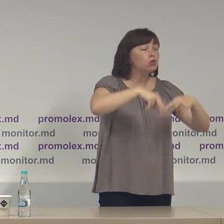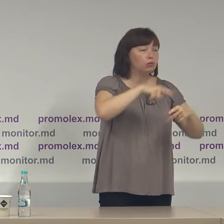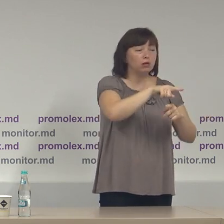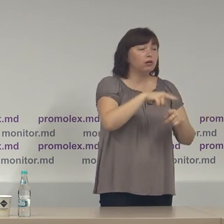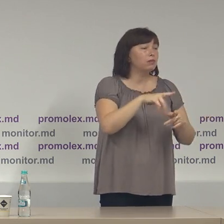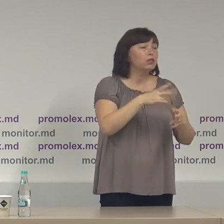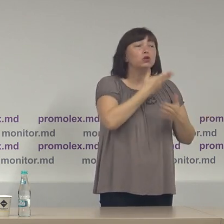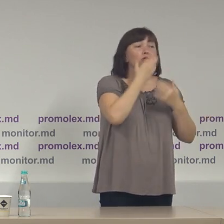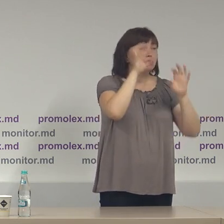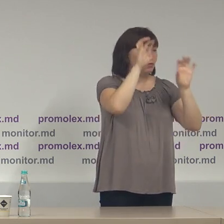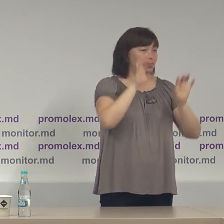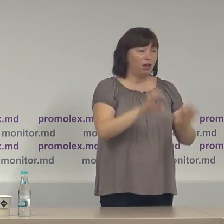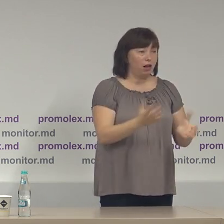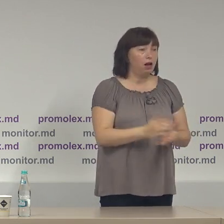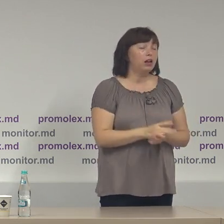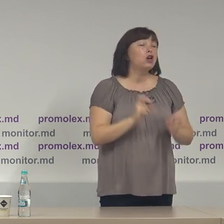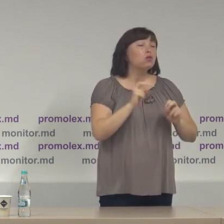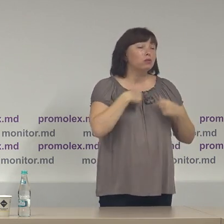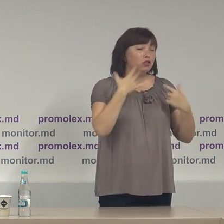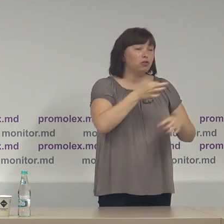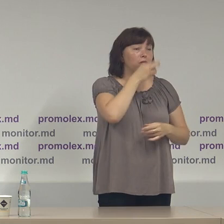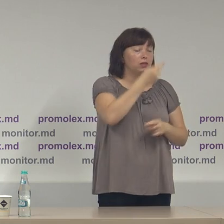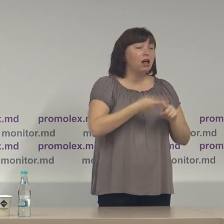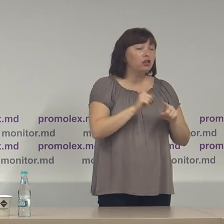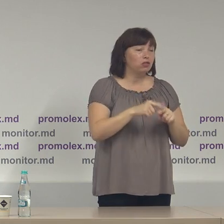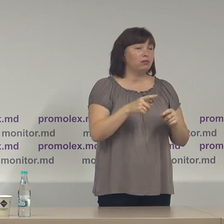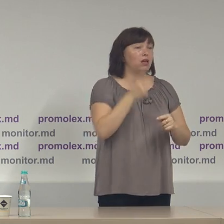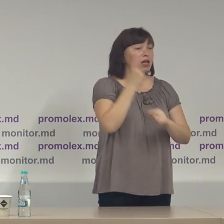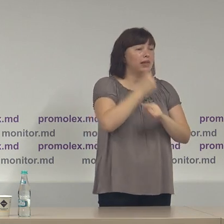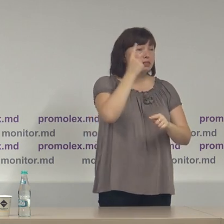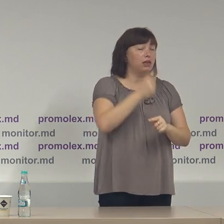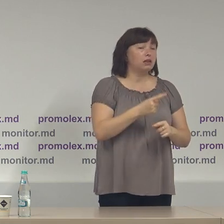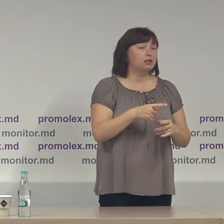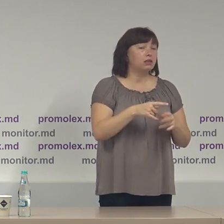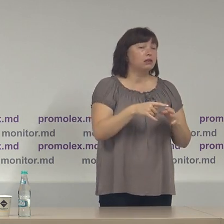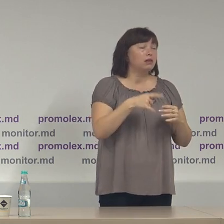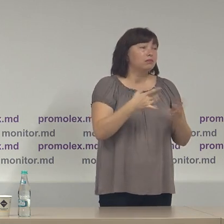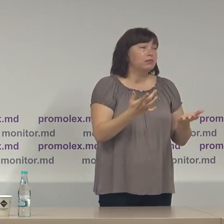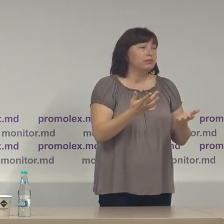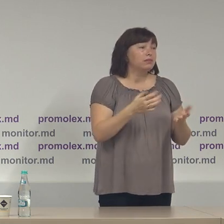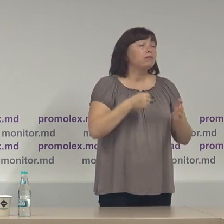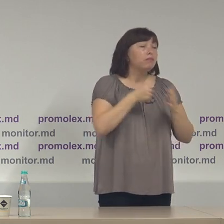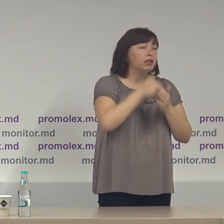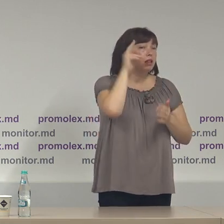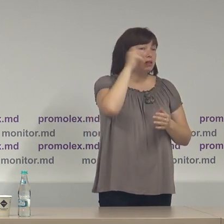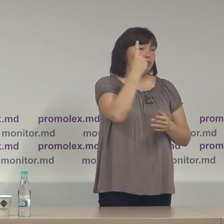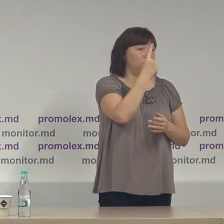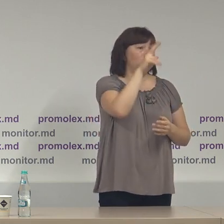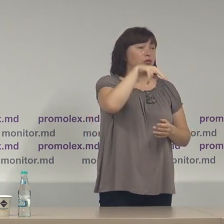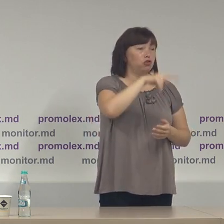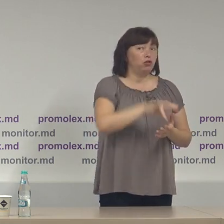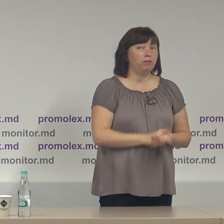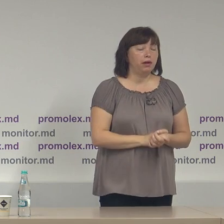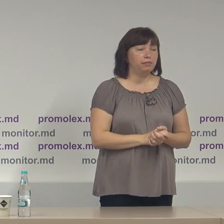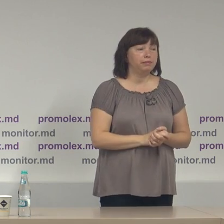și după cum am menționat această restricție este extinsă sau pare să fie extinsă până la data de 1 decembrie